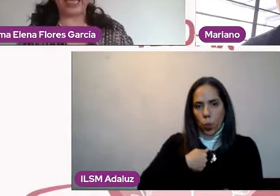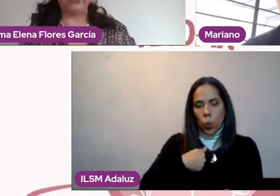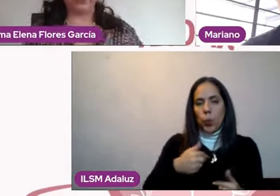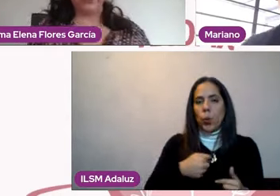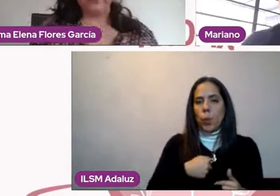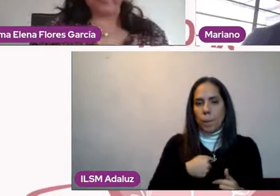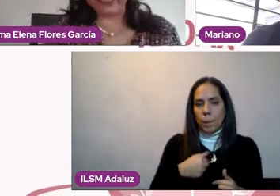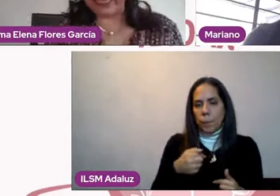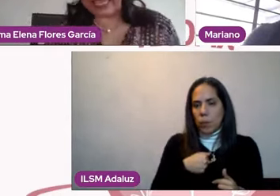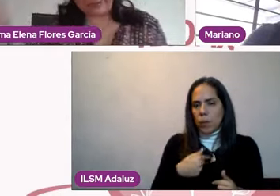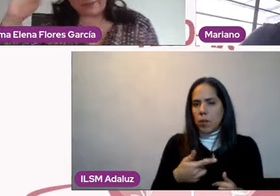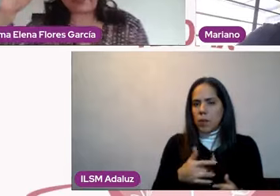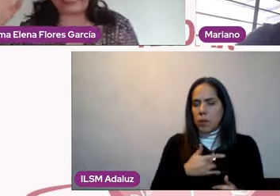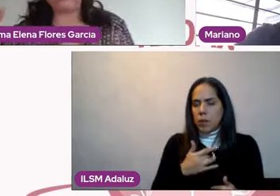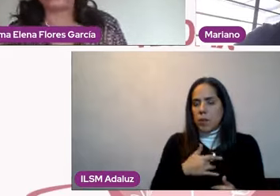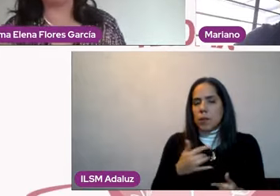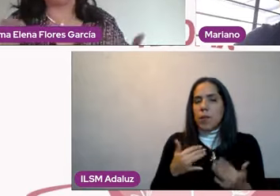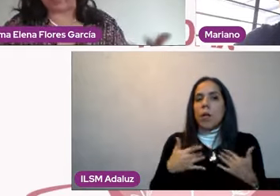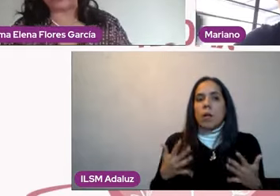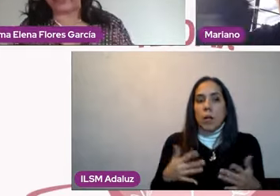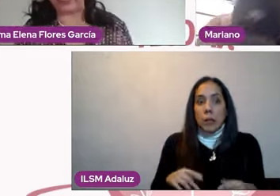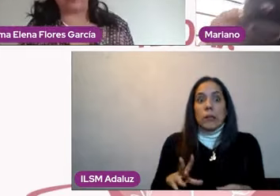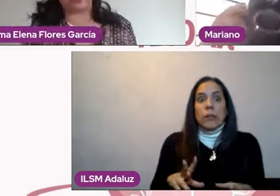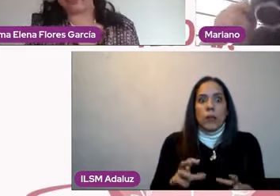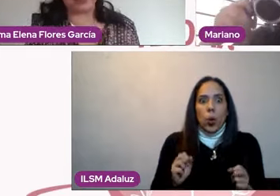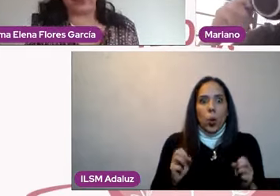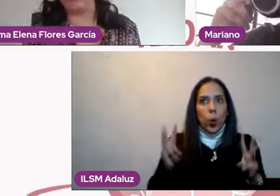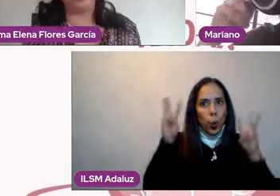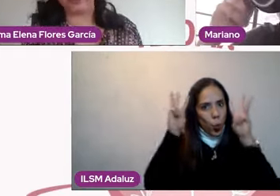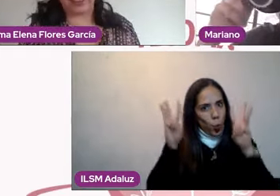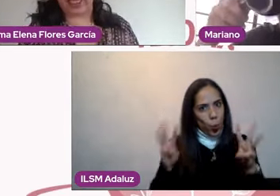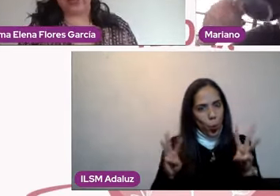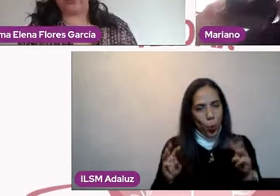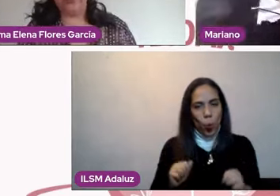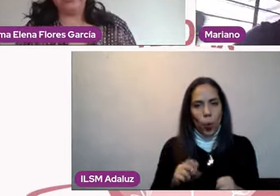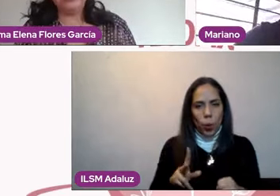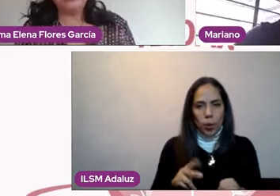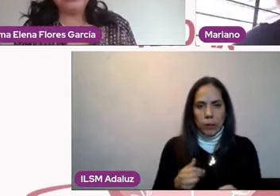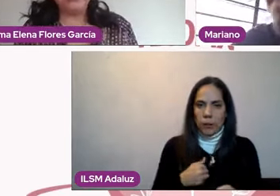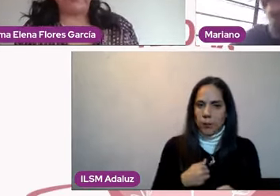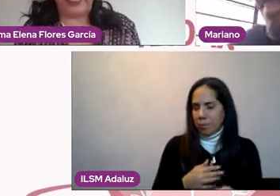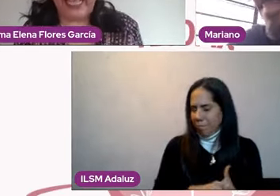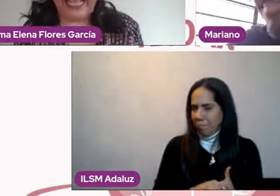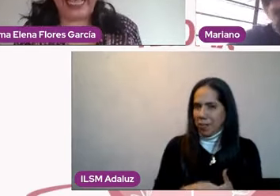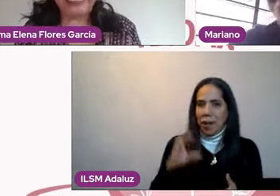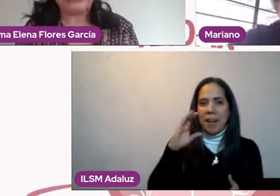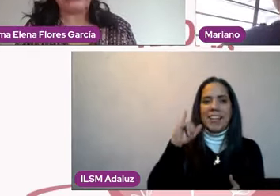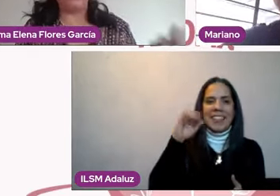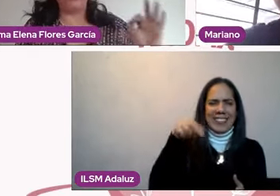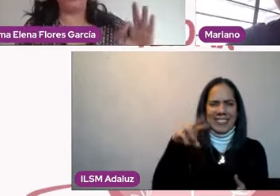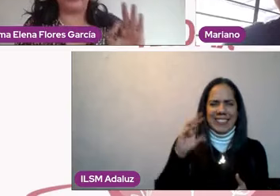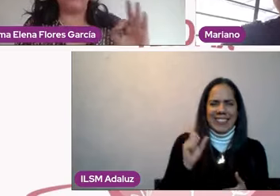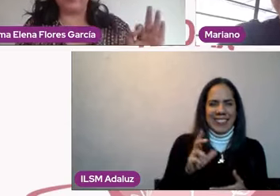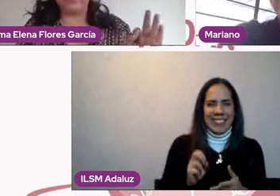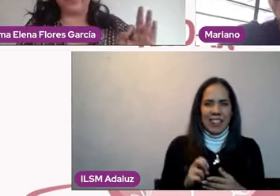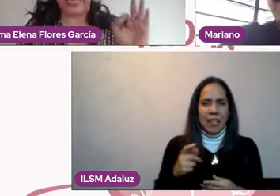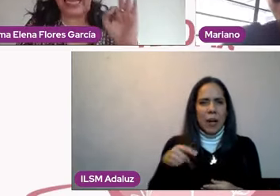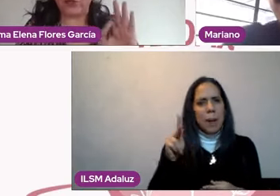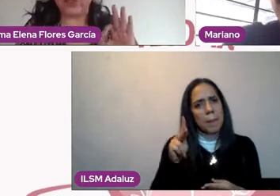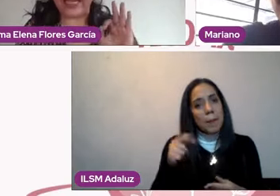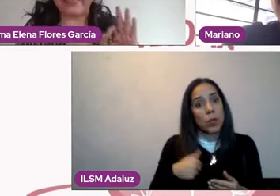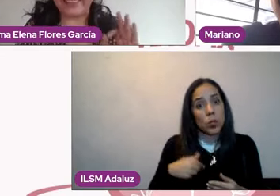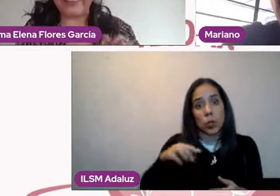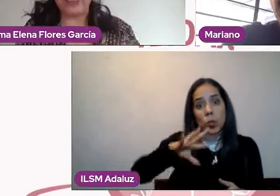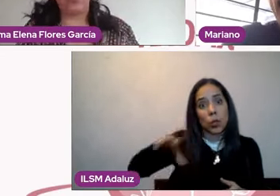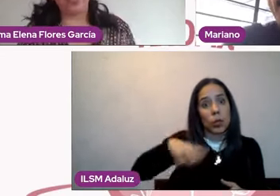Híjole, increíble. Fíjate, me viene a la mente y voy a ventilarlo aquí, que soy muy cínica yo, porque yo encontré el amor de mi